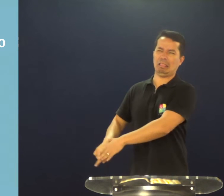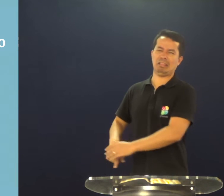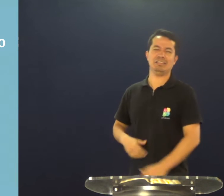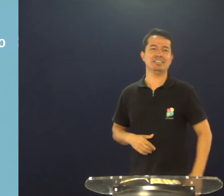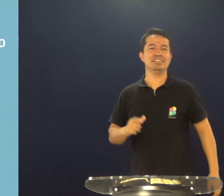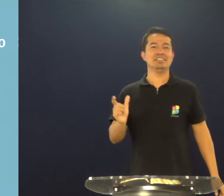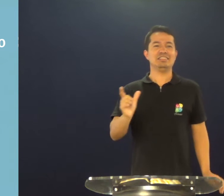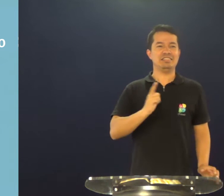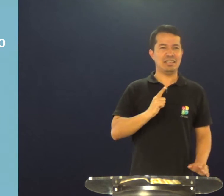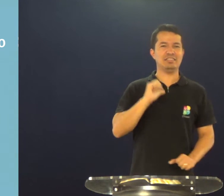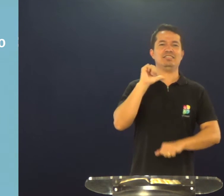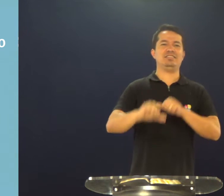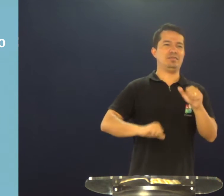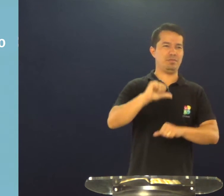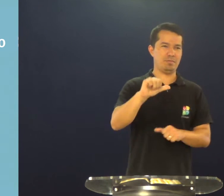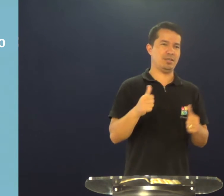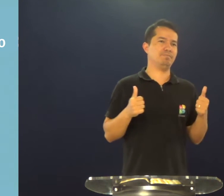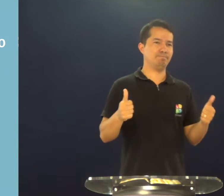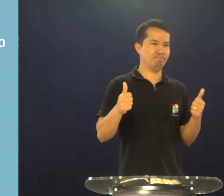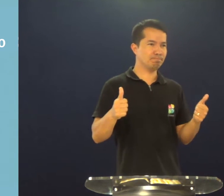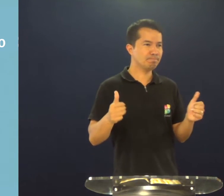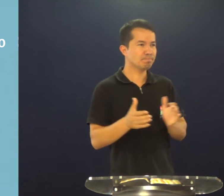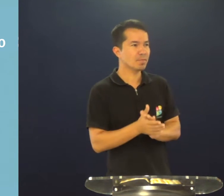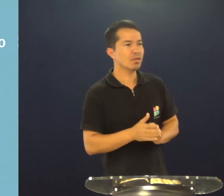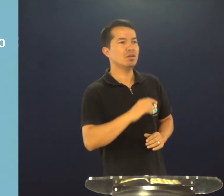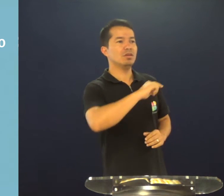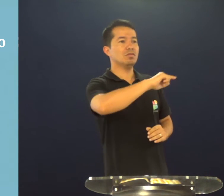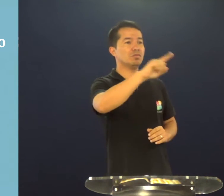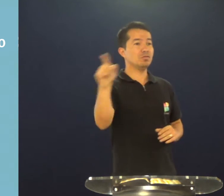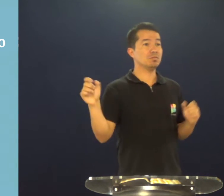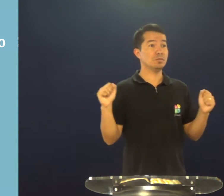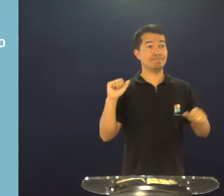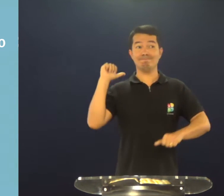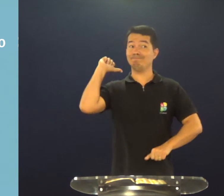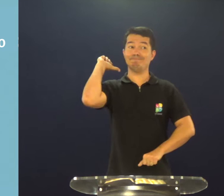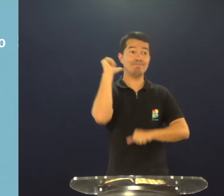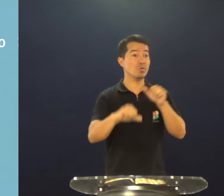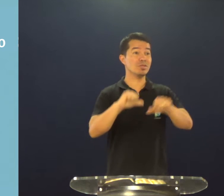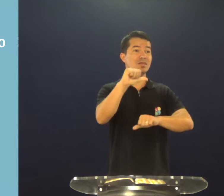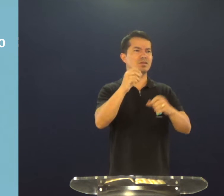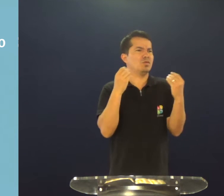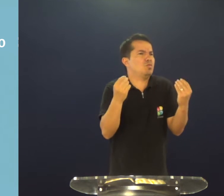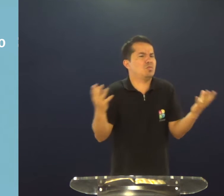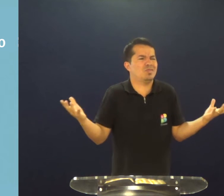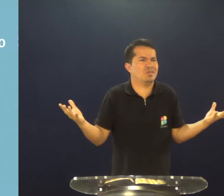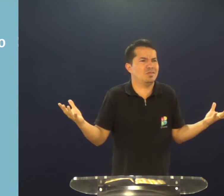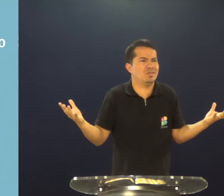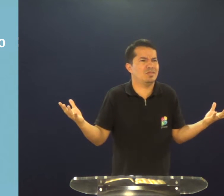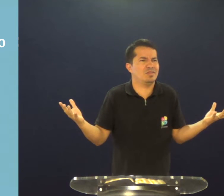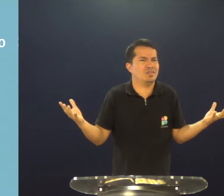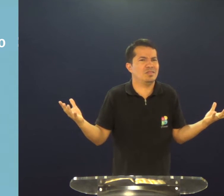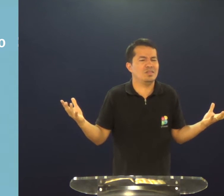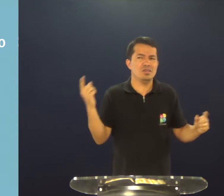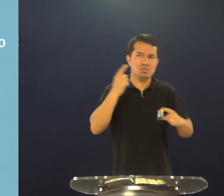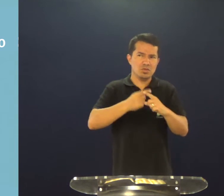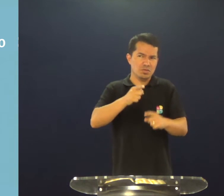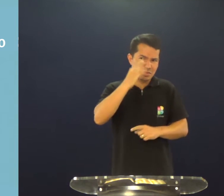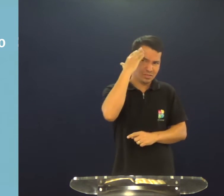sinal seja, não costumo usá-lo, então seja transformado. Você pode ser transformado, de que